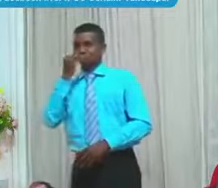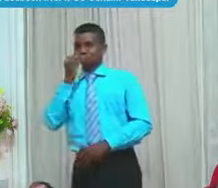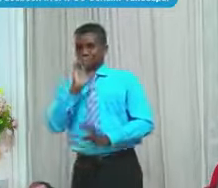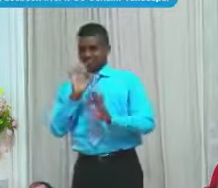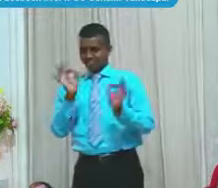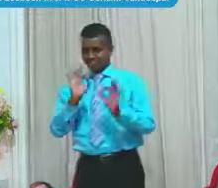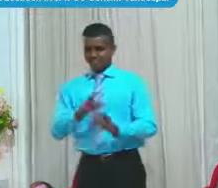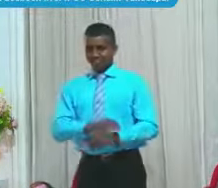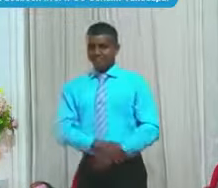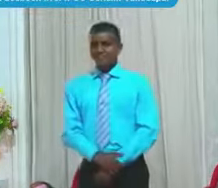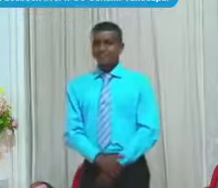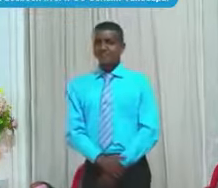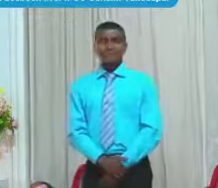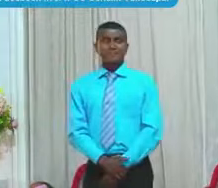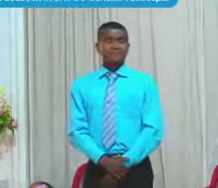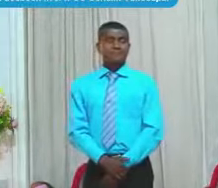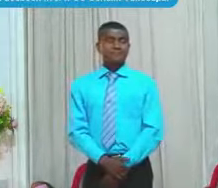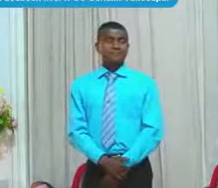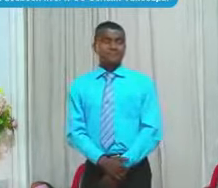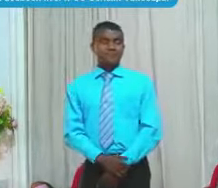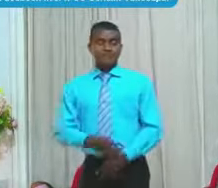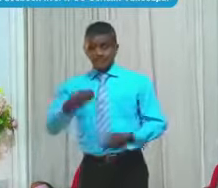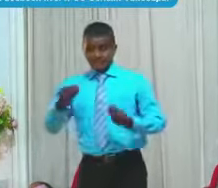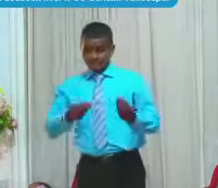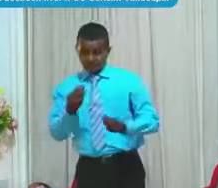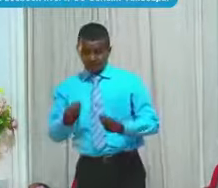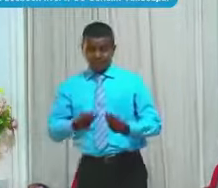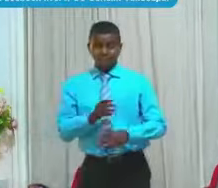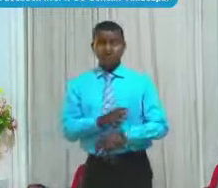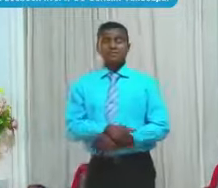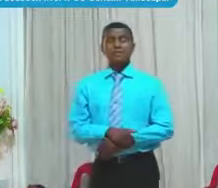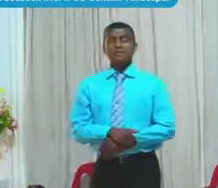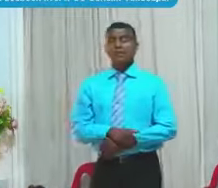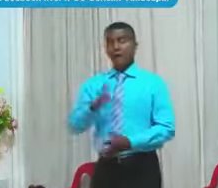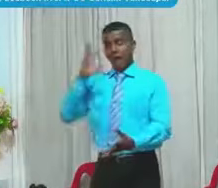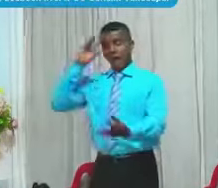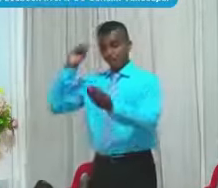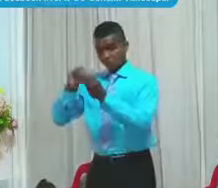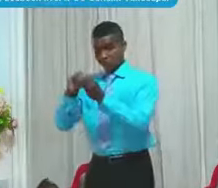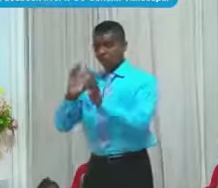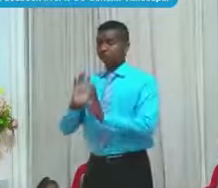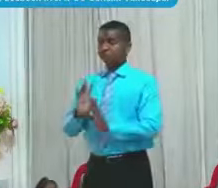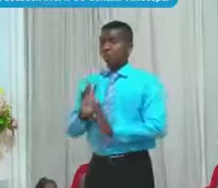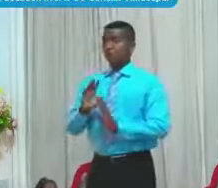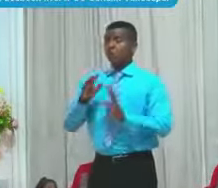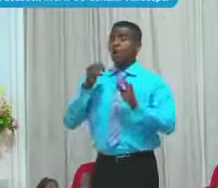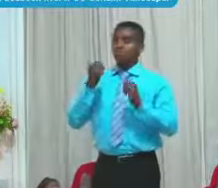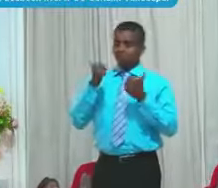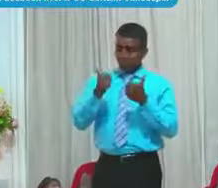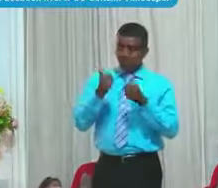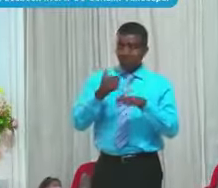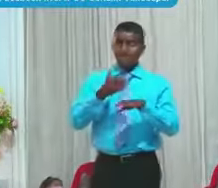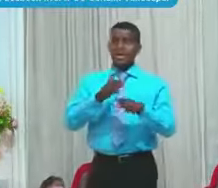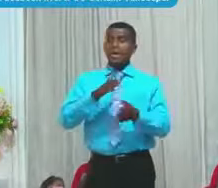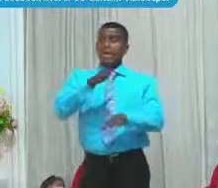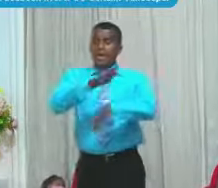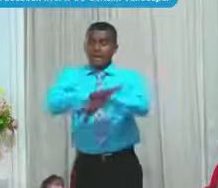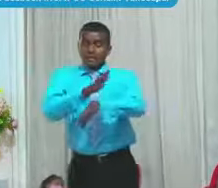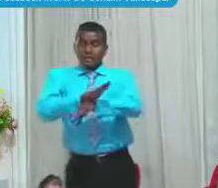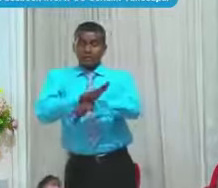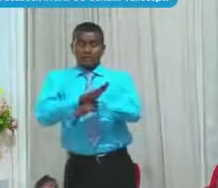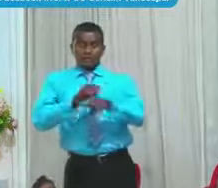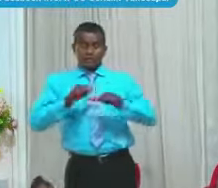Entonces Vinieron Y bueno Esta tarde Los sacerdotes van a poner las comidas En la mesa